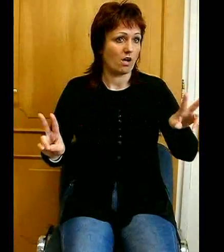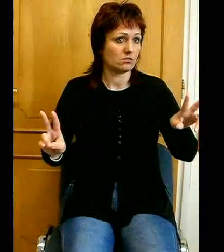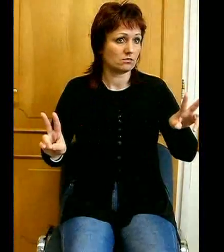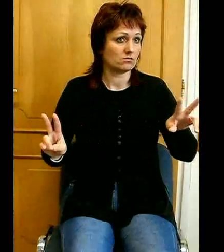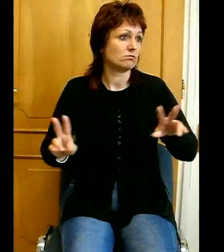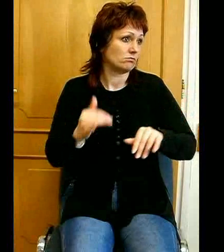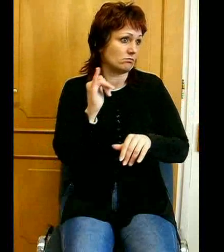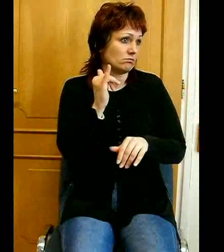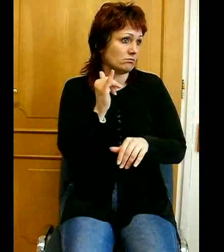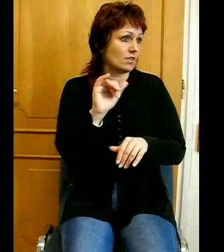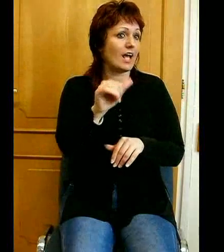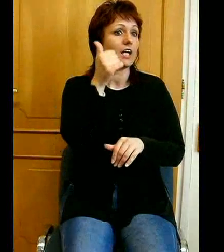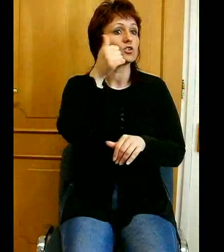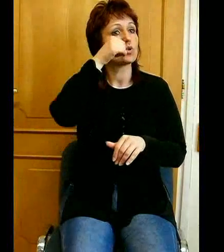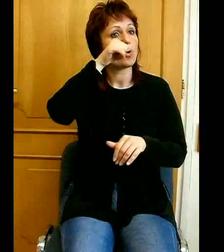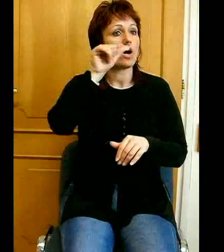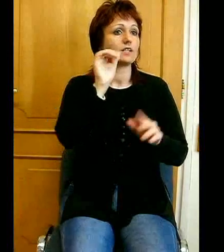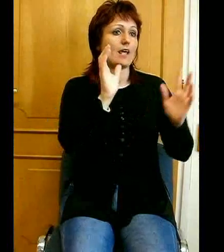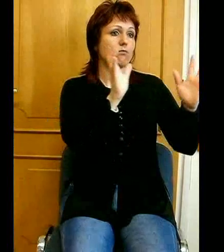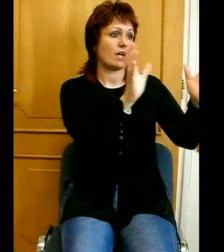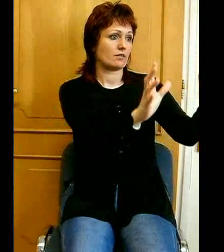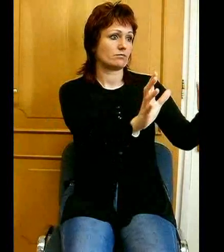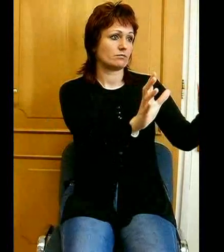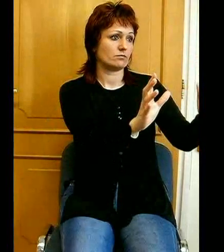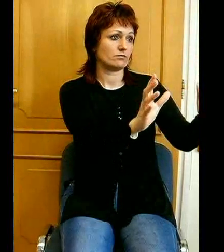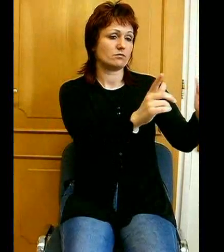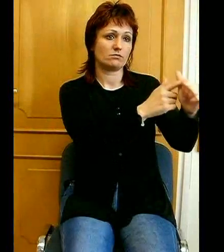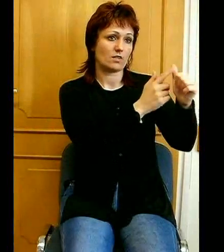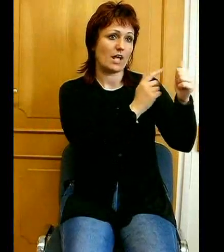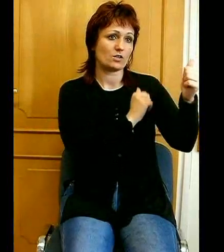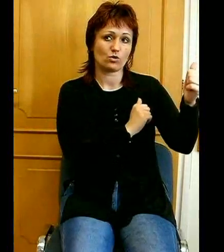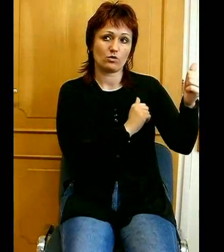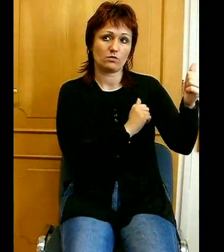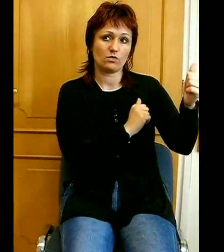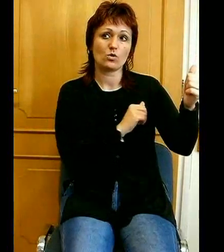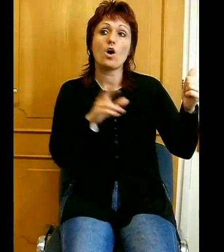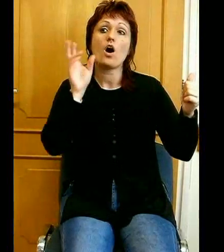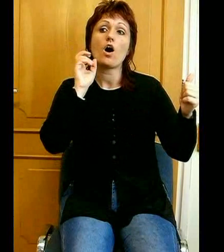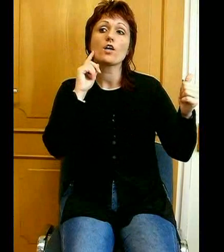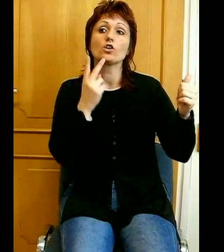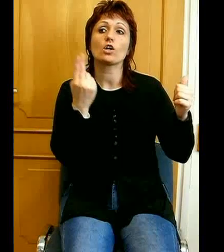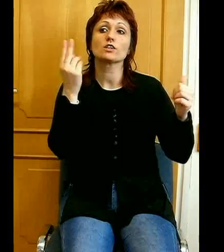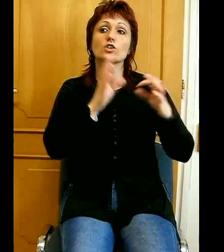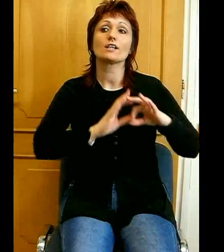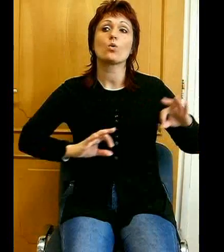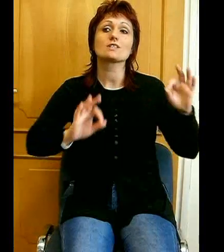ő népének. Az ő népével kezdi, hogy halljanak az Isten országának az evangéliumáról.